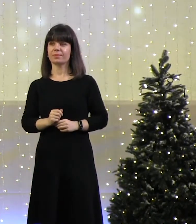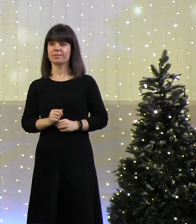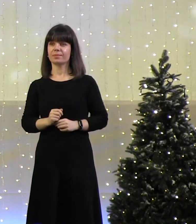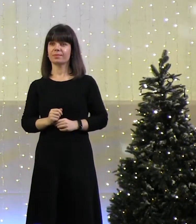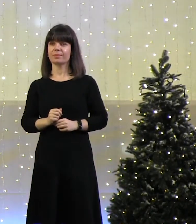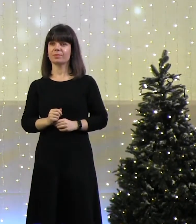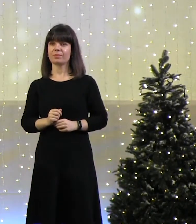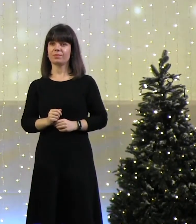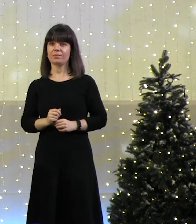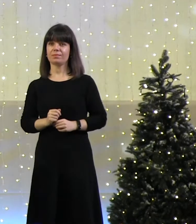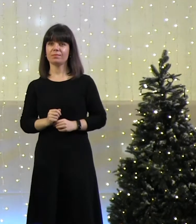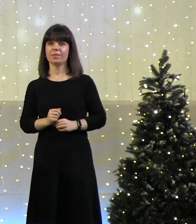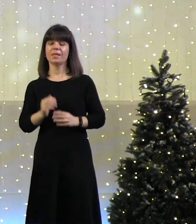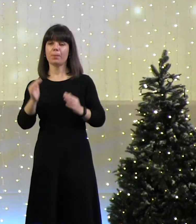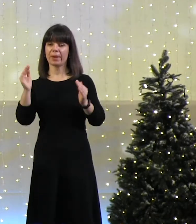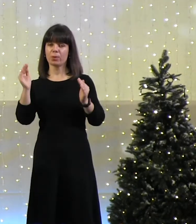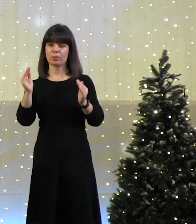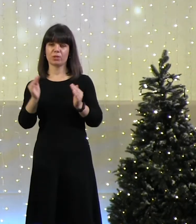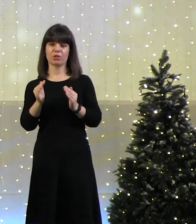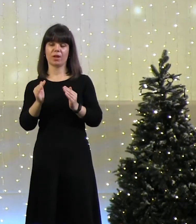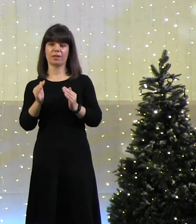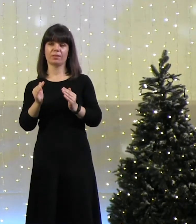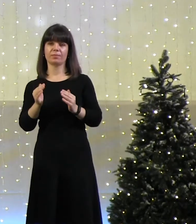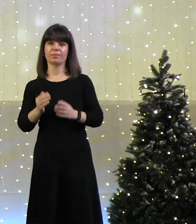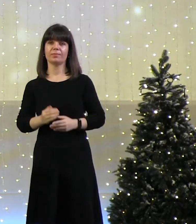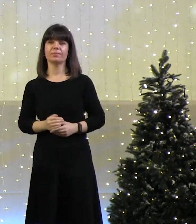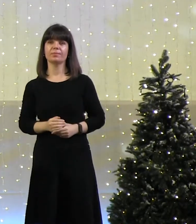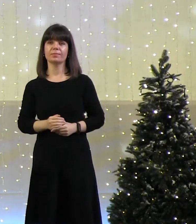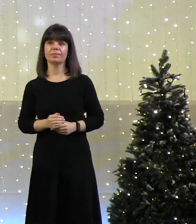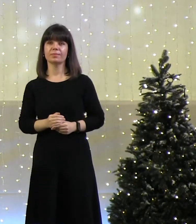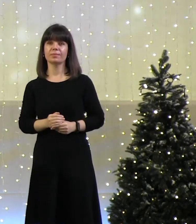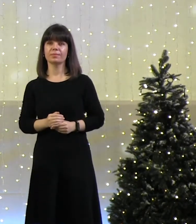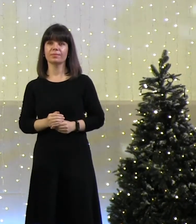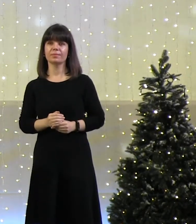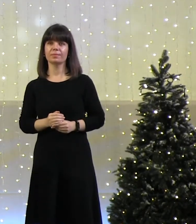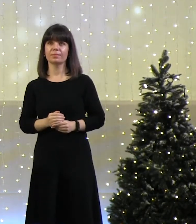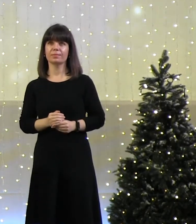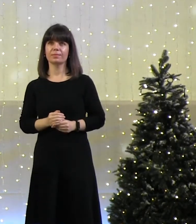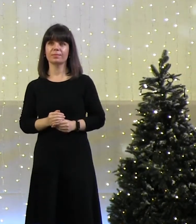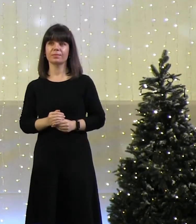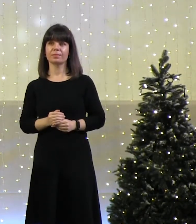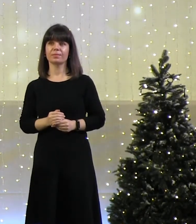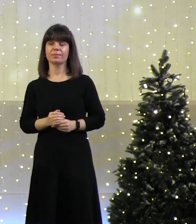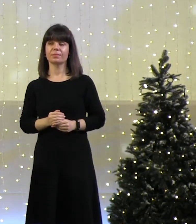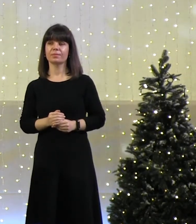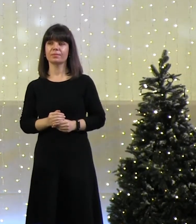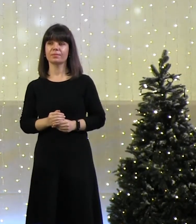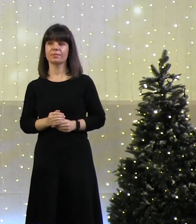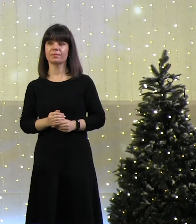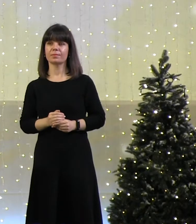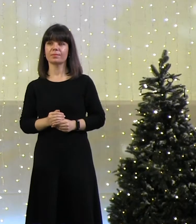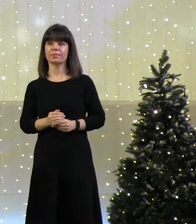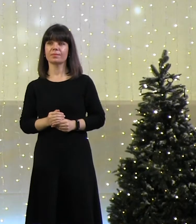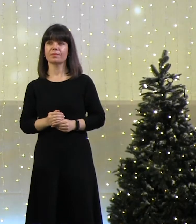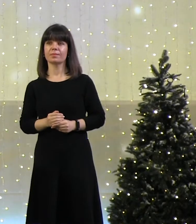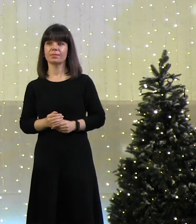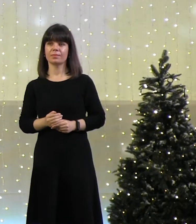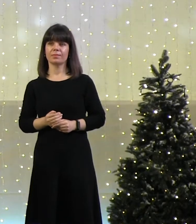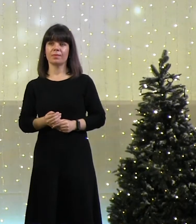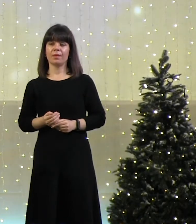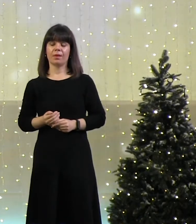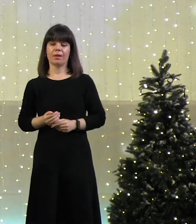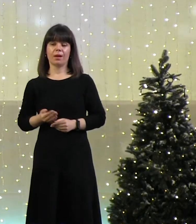преуменьшаема нами. Мы где-то ее оставляем на задворках.